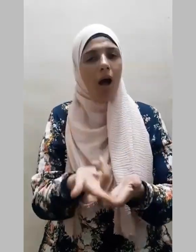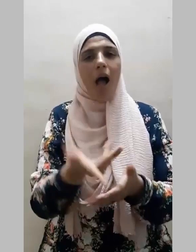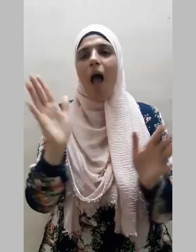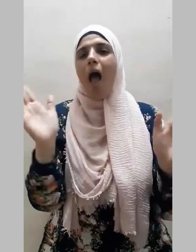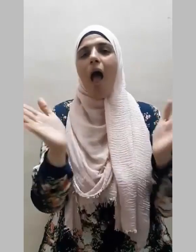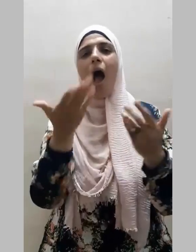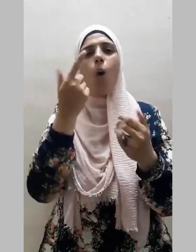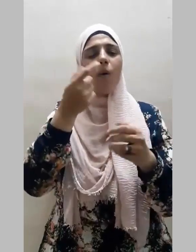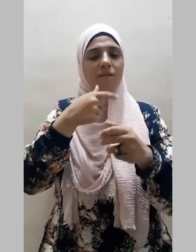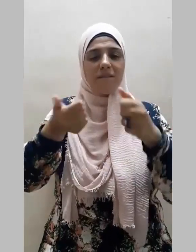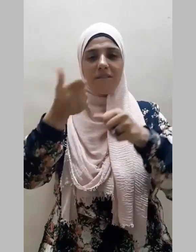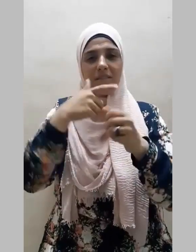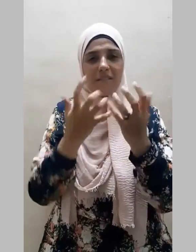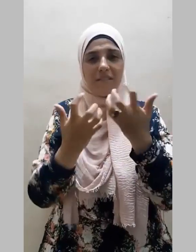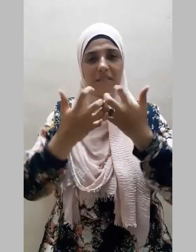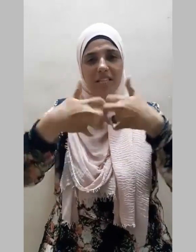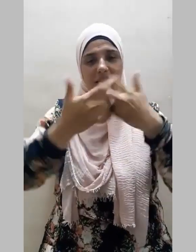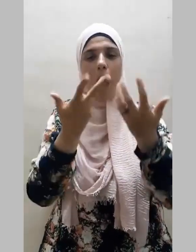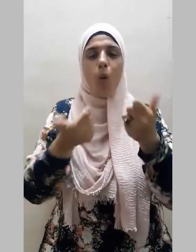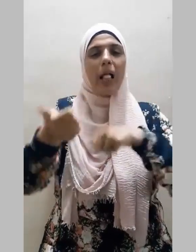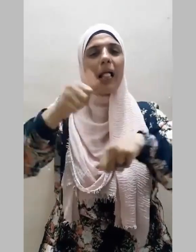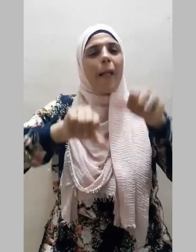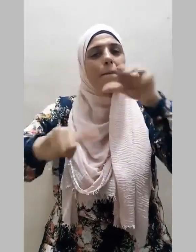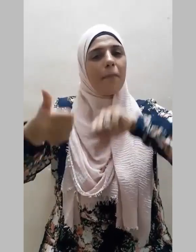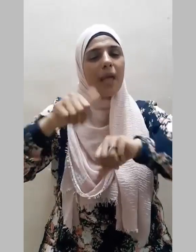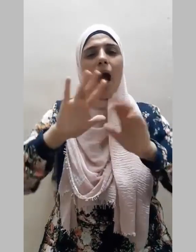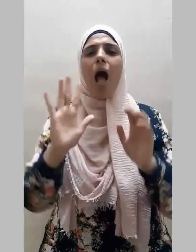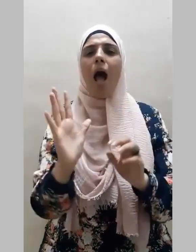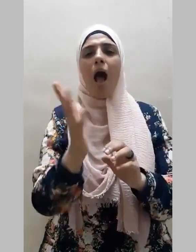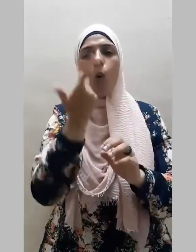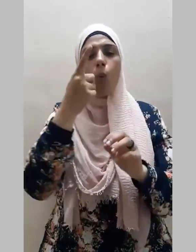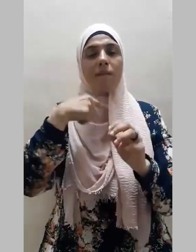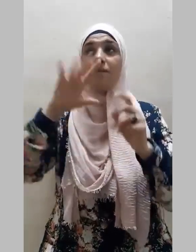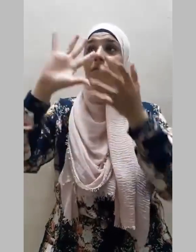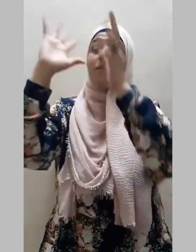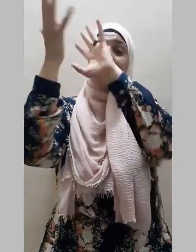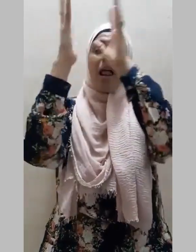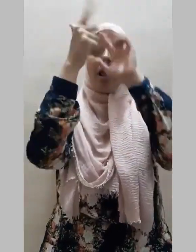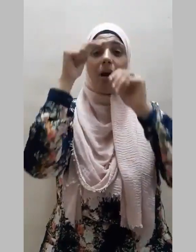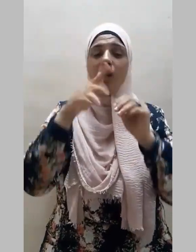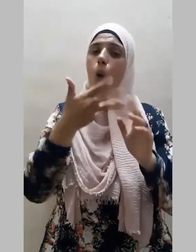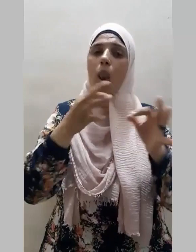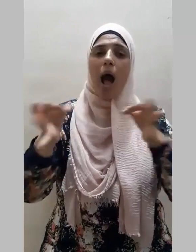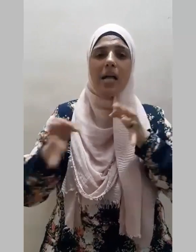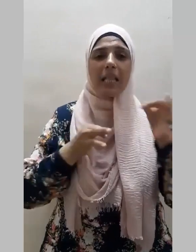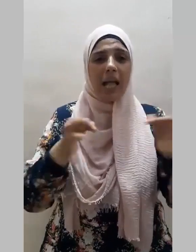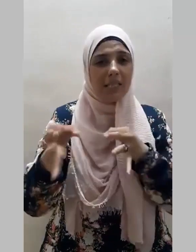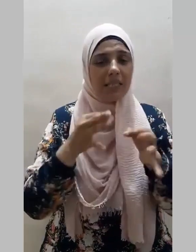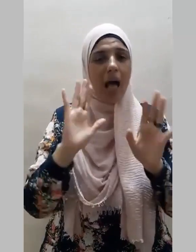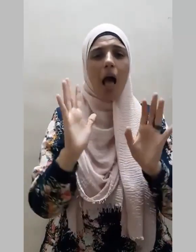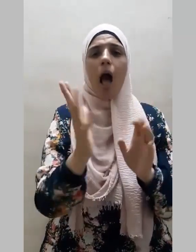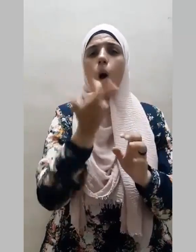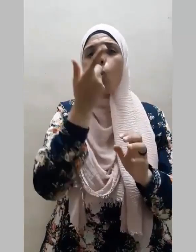الفيزياء أو الكيمياء أو الفلك أو الهنسة أو الطاقة